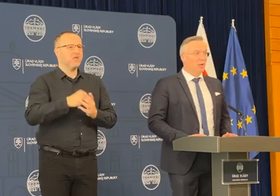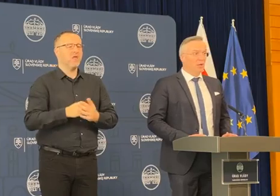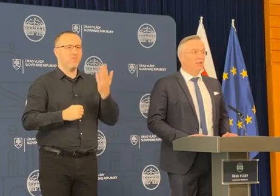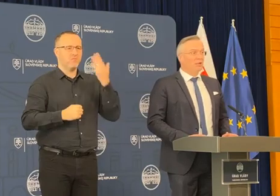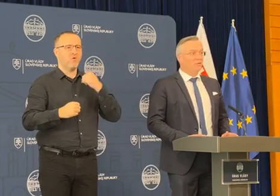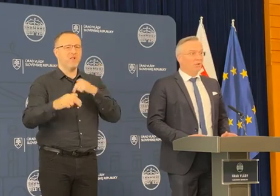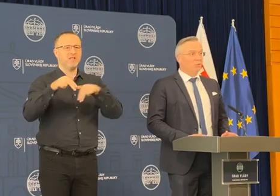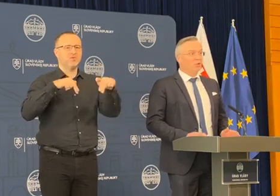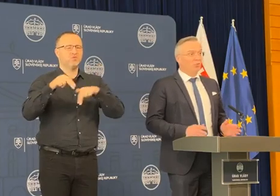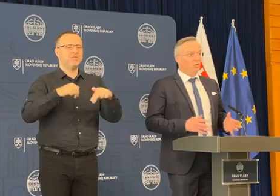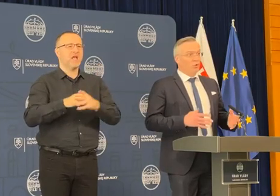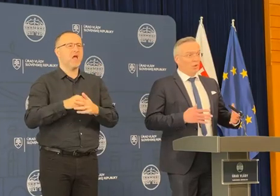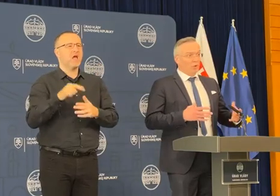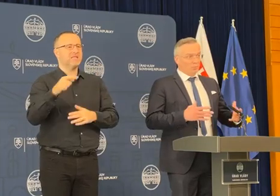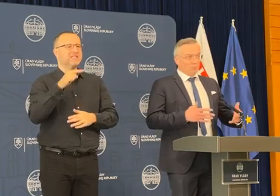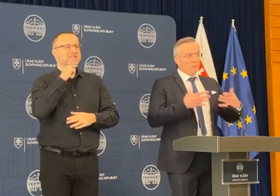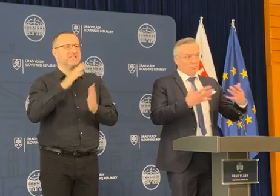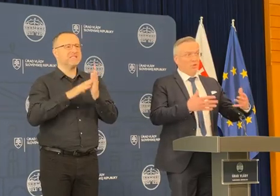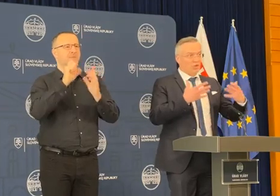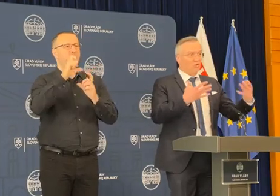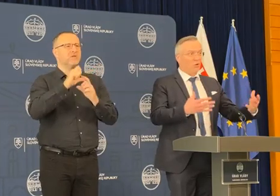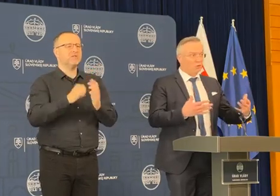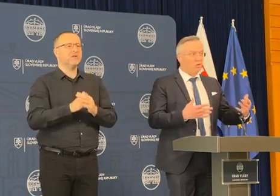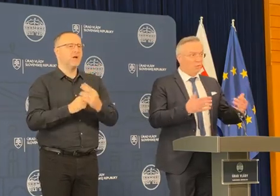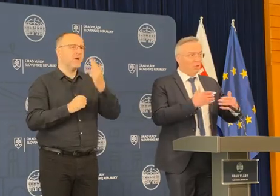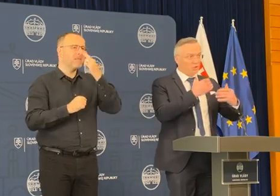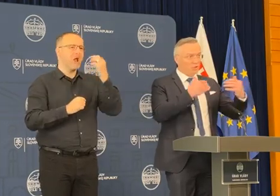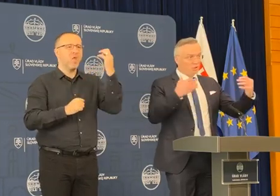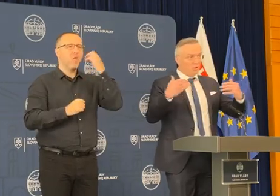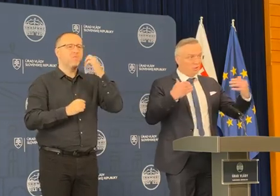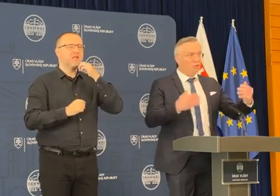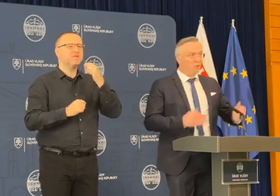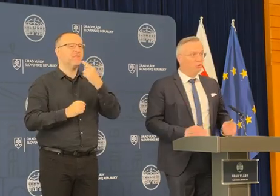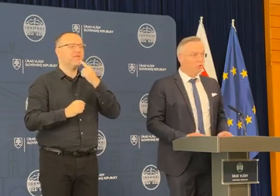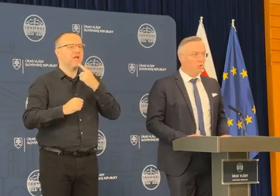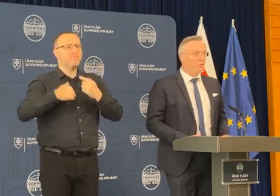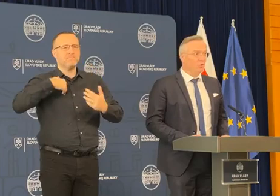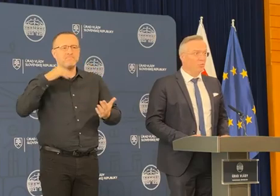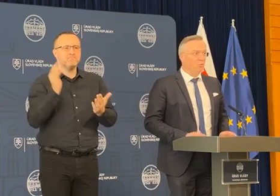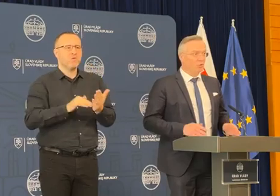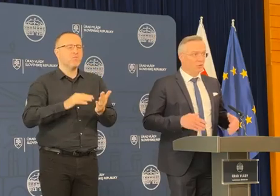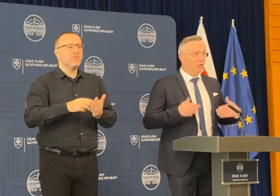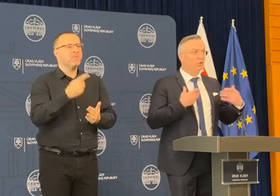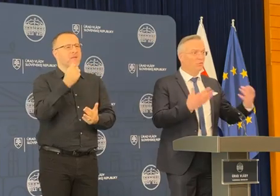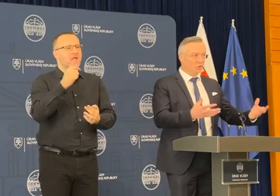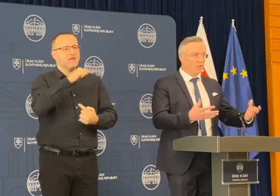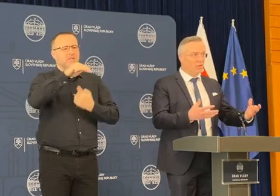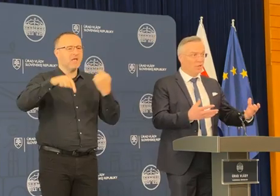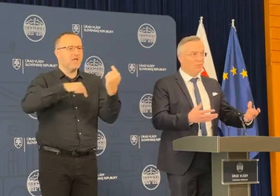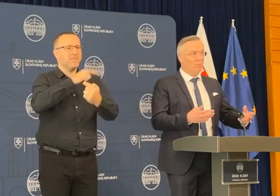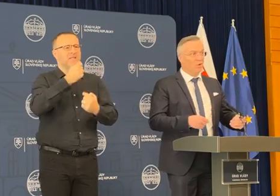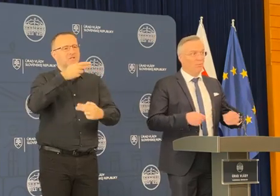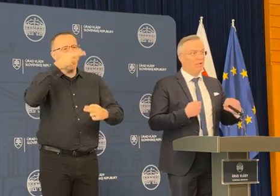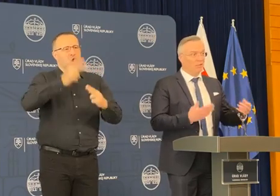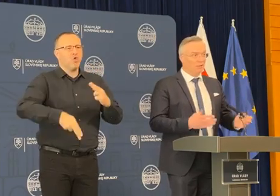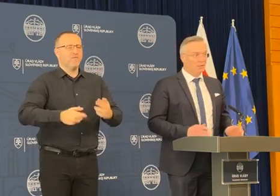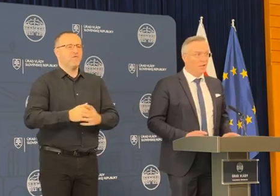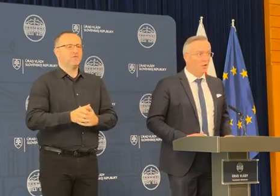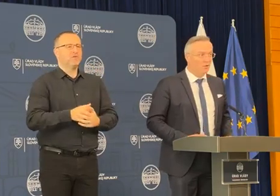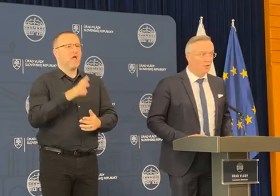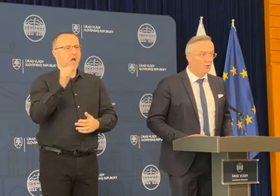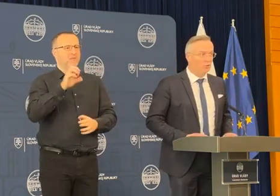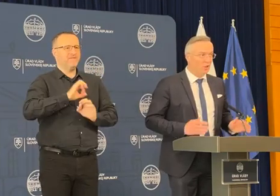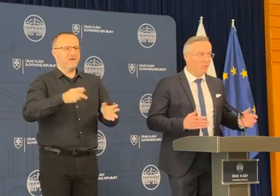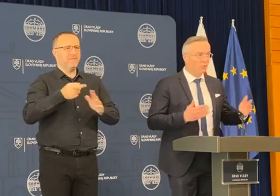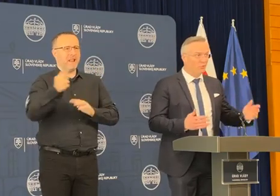Ozmosom, indikovali potrebu cash flow. To znamená, že potrebujú čím skôr pomôcť hotovostne, aby mohli platiť